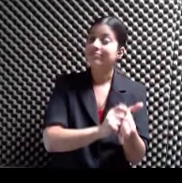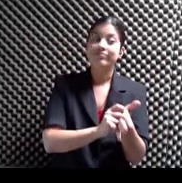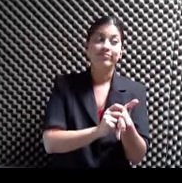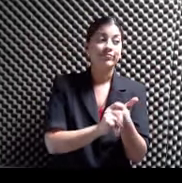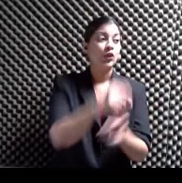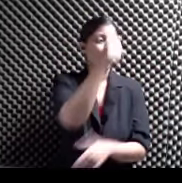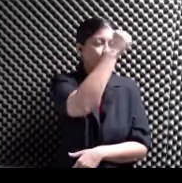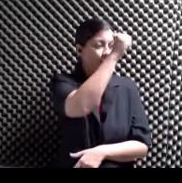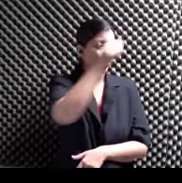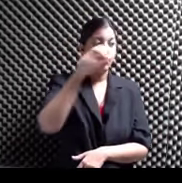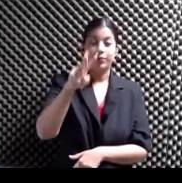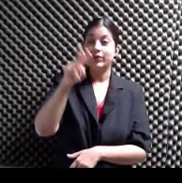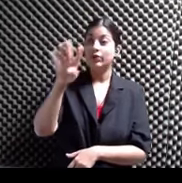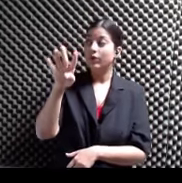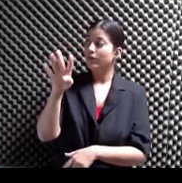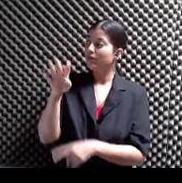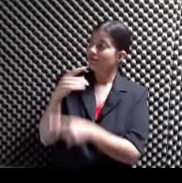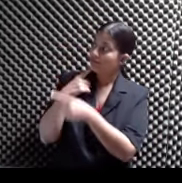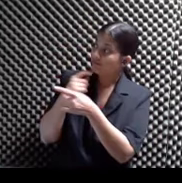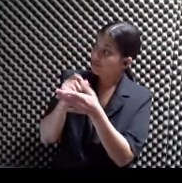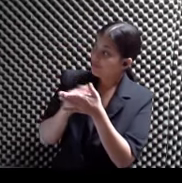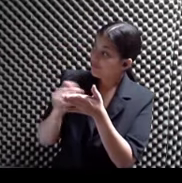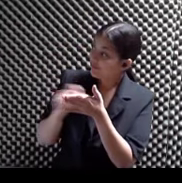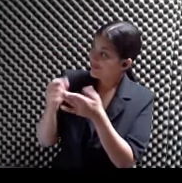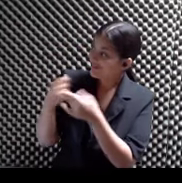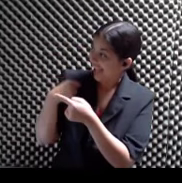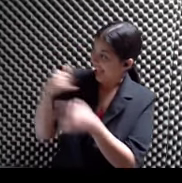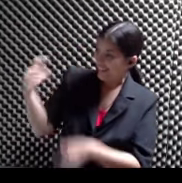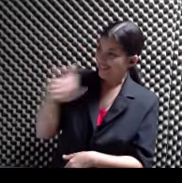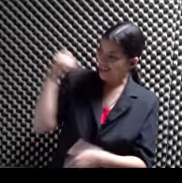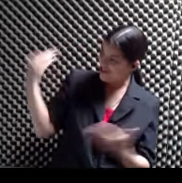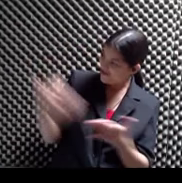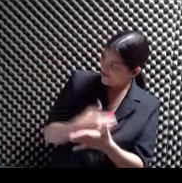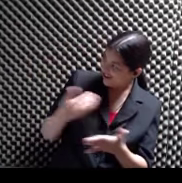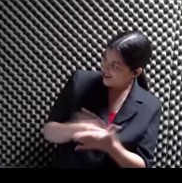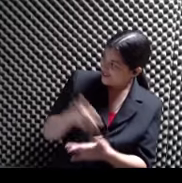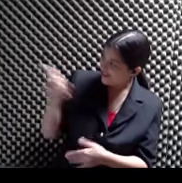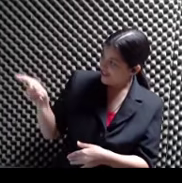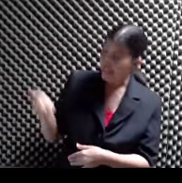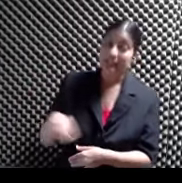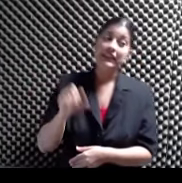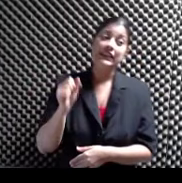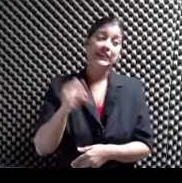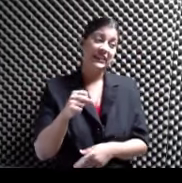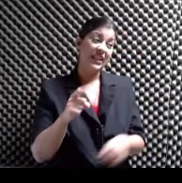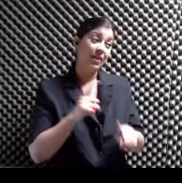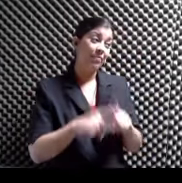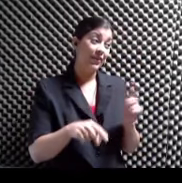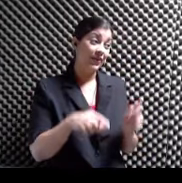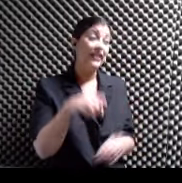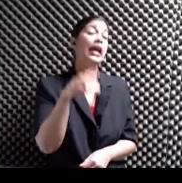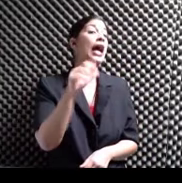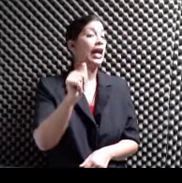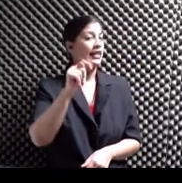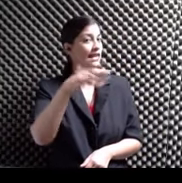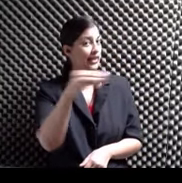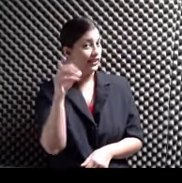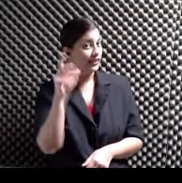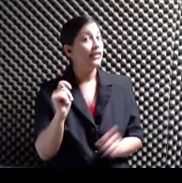24 de febrero Y tiene un celular nuevo Sí, sí Pero es de AT&T Es de AT&T Claro, claro Por supuesto Gracias